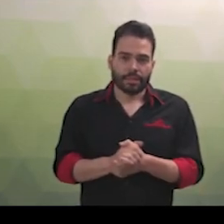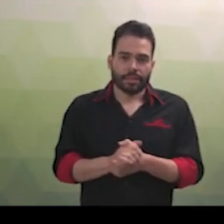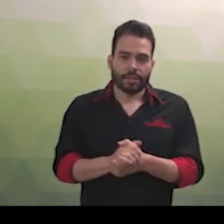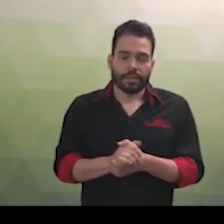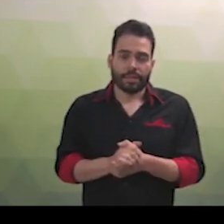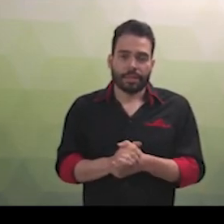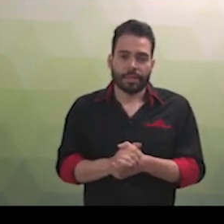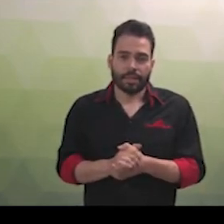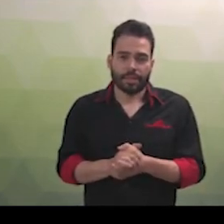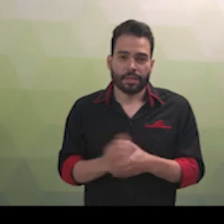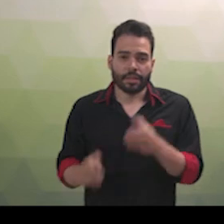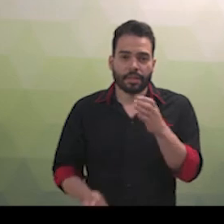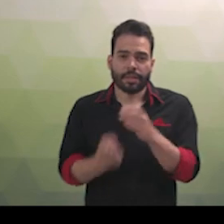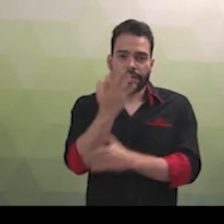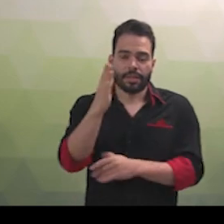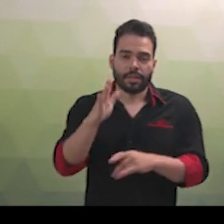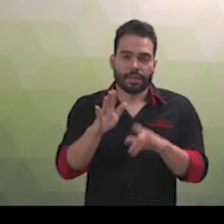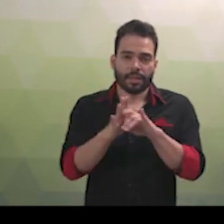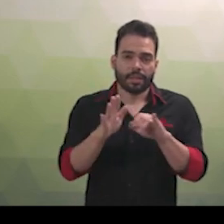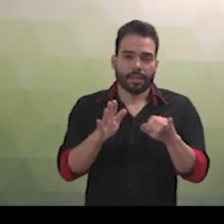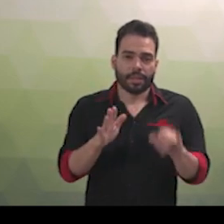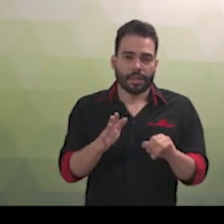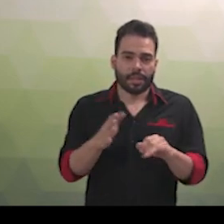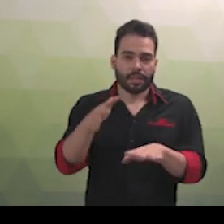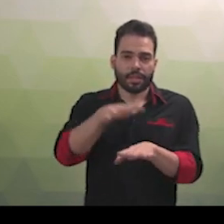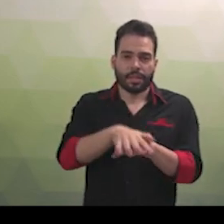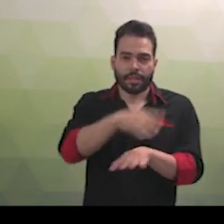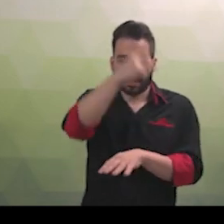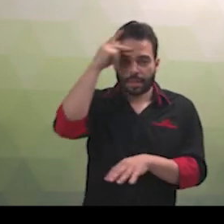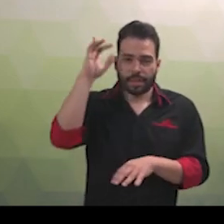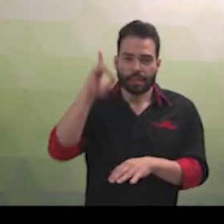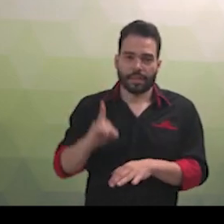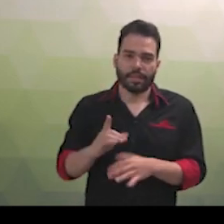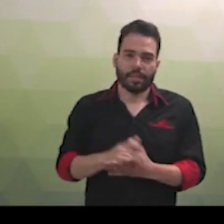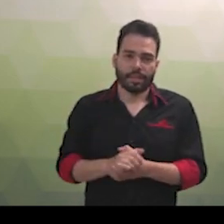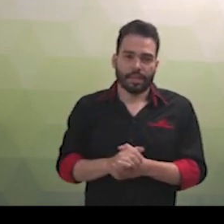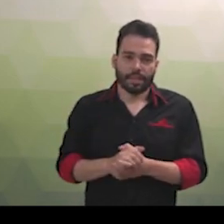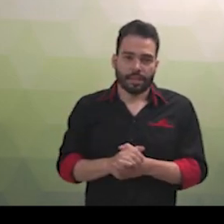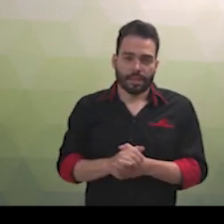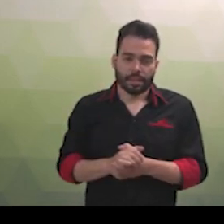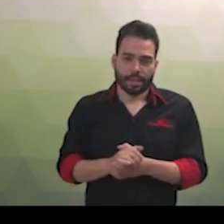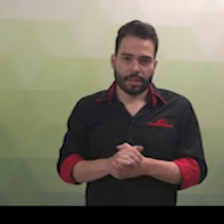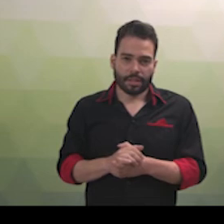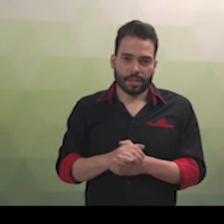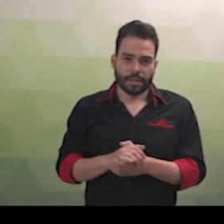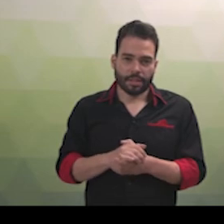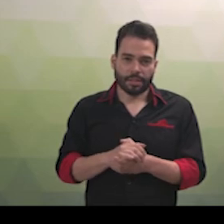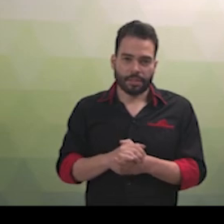Deficiência. É instituída a Lei Brasileira de Inclusão da Pessoa com Deficiência, Estatuto da Pessoa com